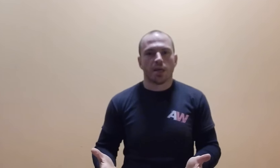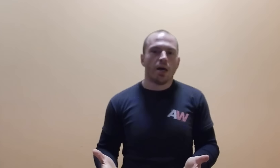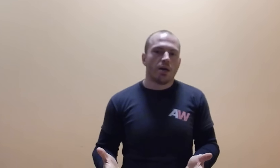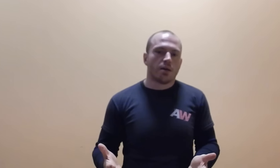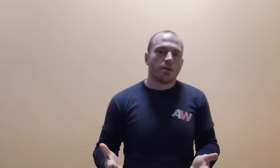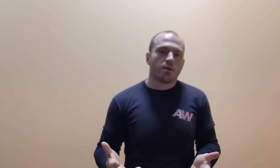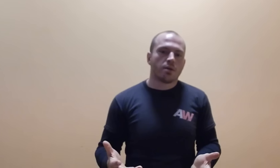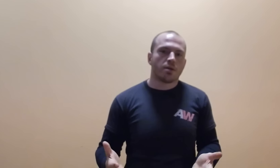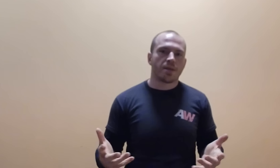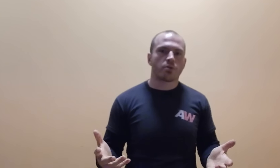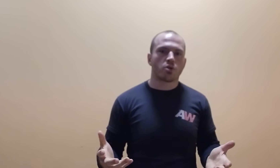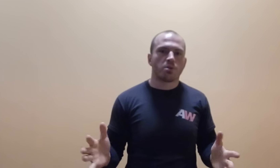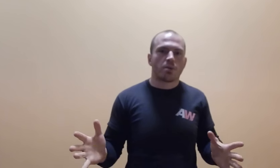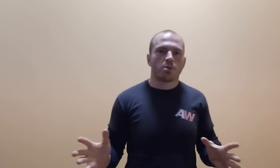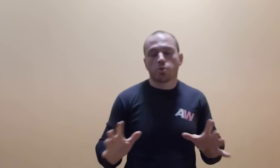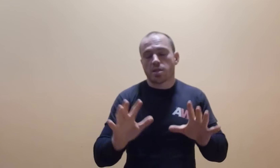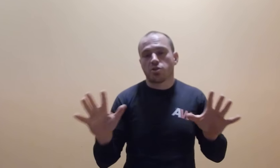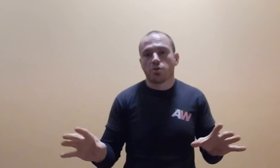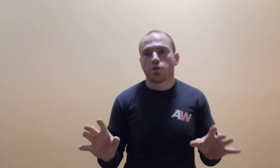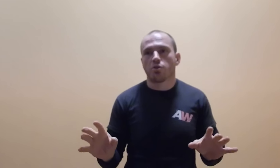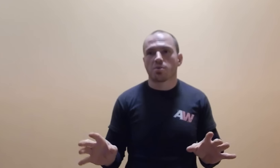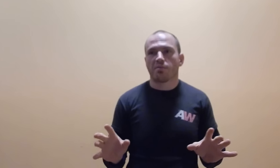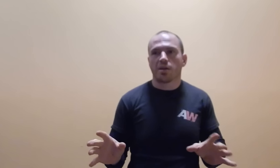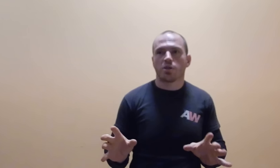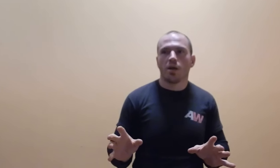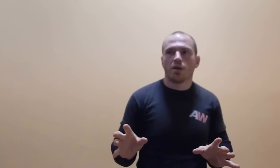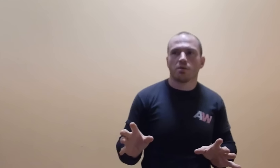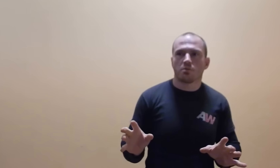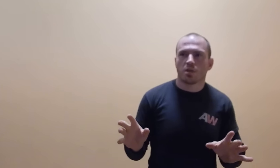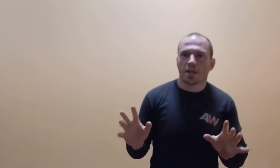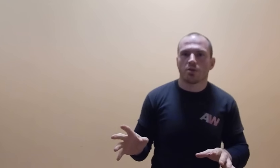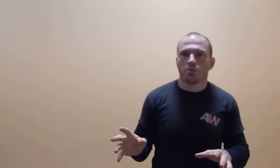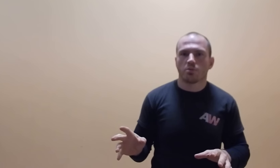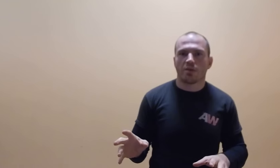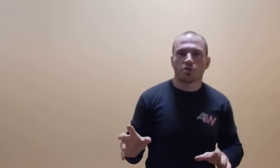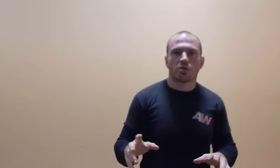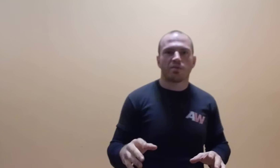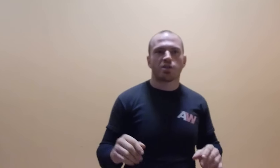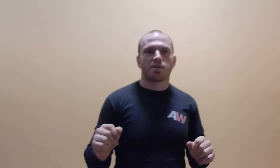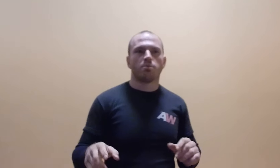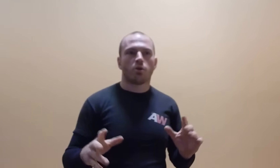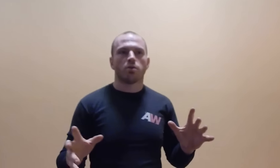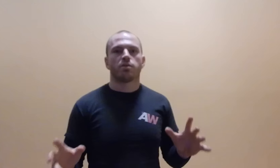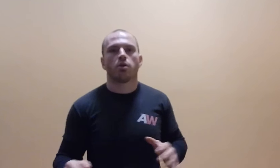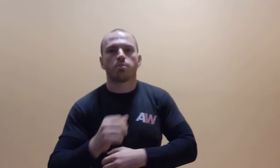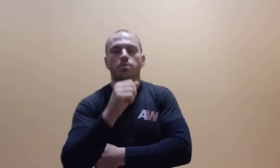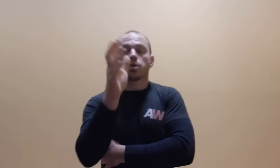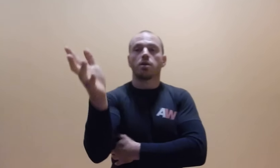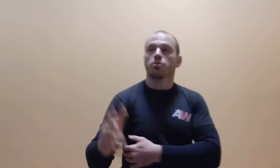jak to zrobić, jak powinnać pozycję? Jeśli rozmawiacie, generalnie to powinien być nawyk, że rozmawiacie z kimkolwiek, obcym od razu,